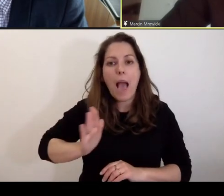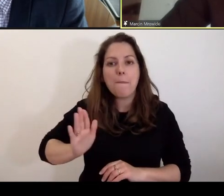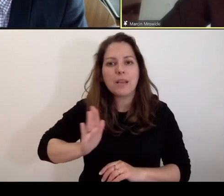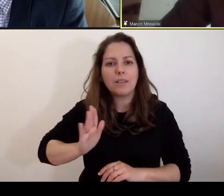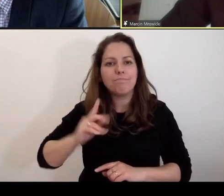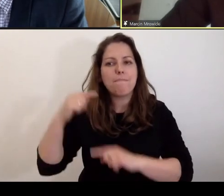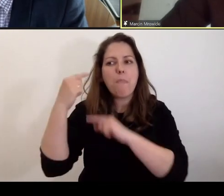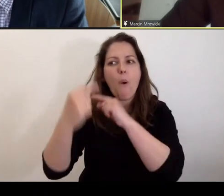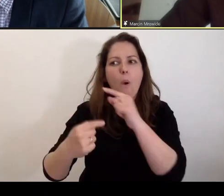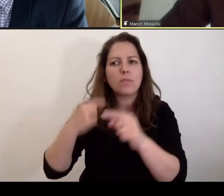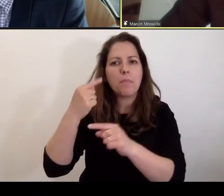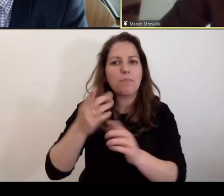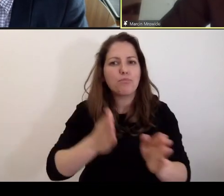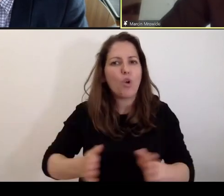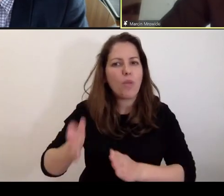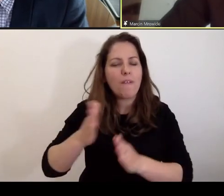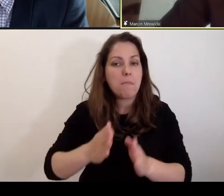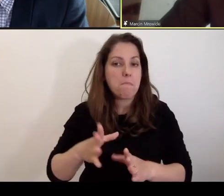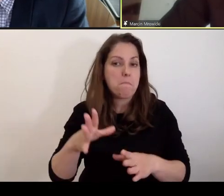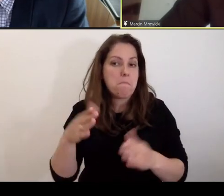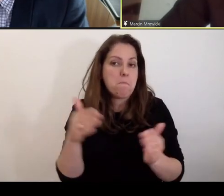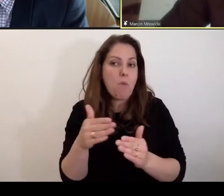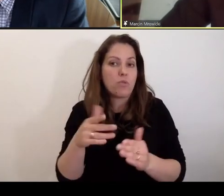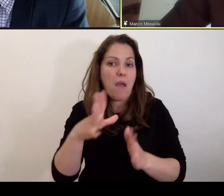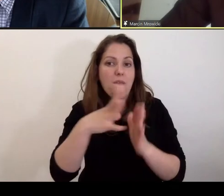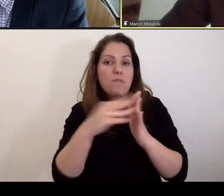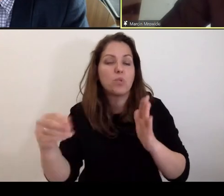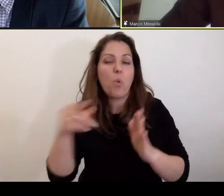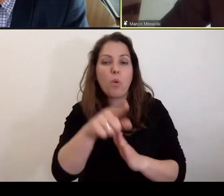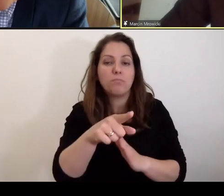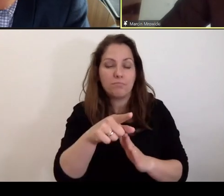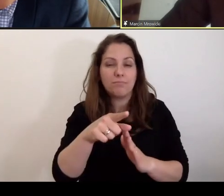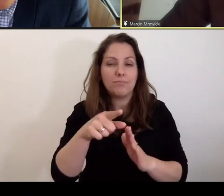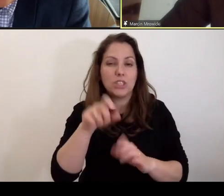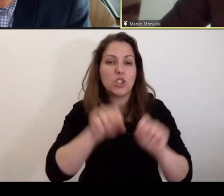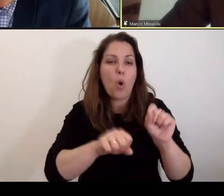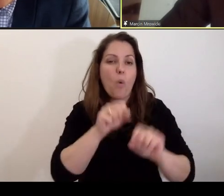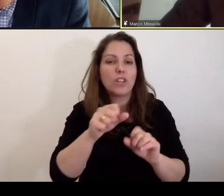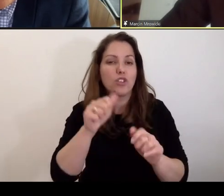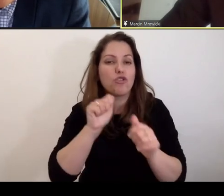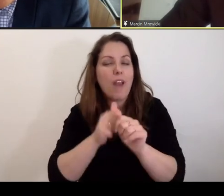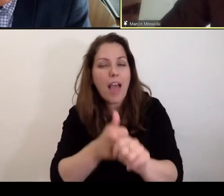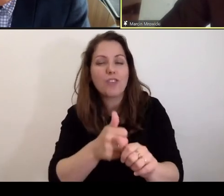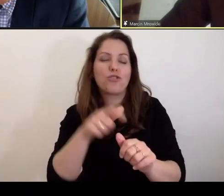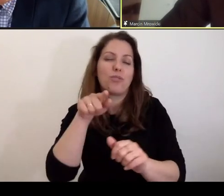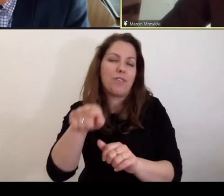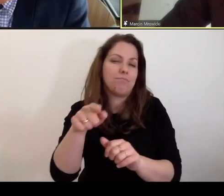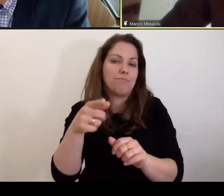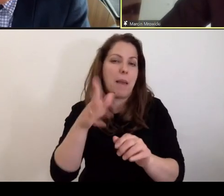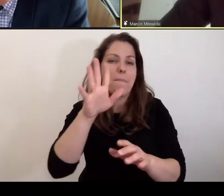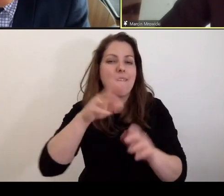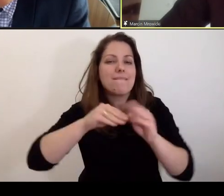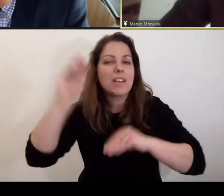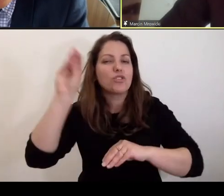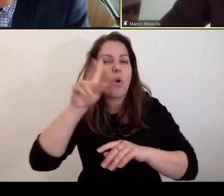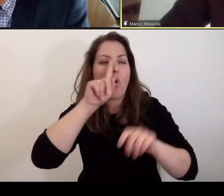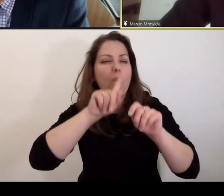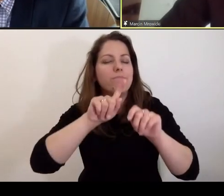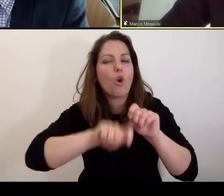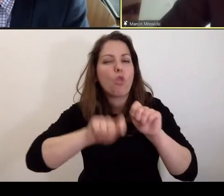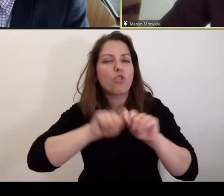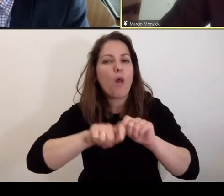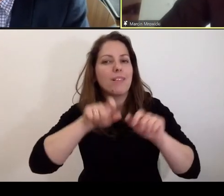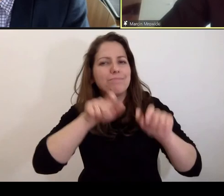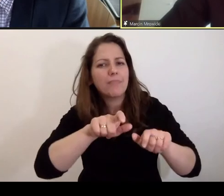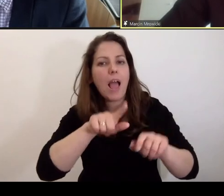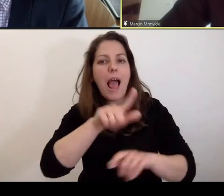postępowania przygotowawczego, być może na wzór sędziego śledczego, czy też sądu, który miałby większe uprawnienia kontrolne, ale